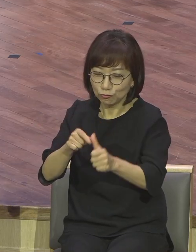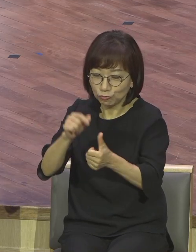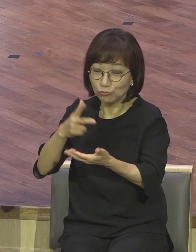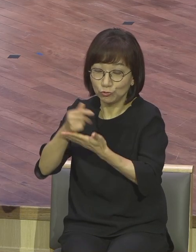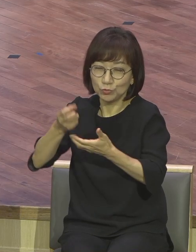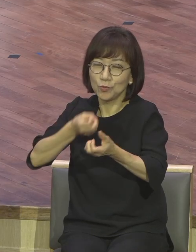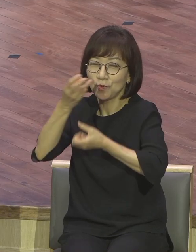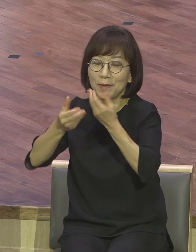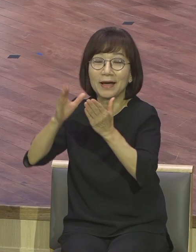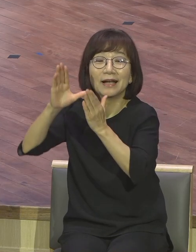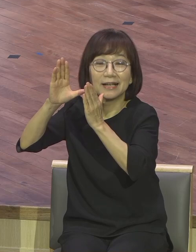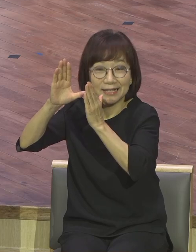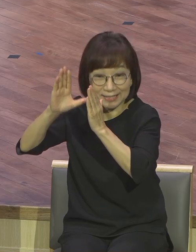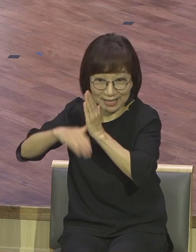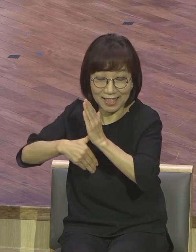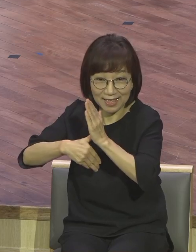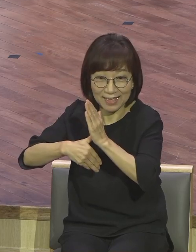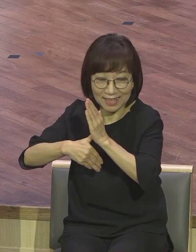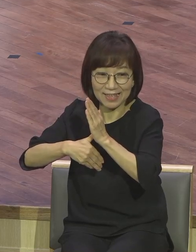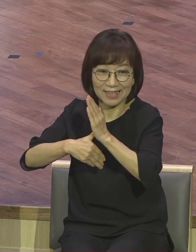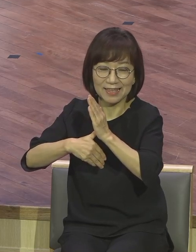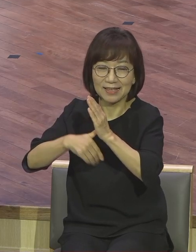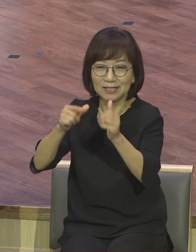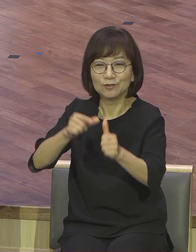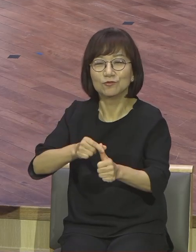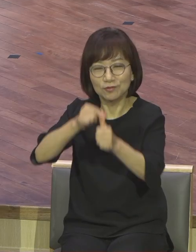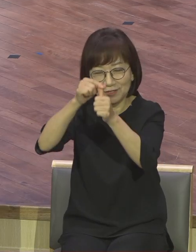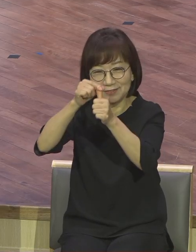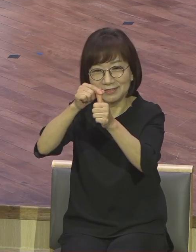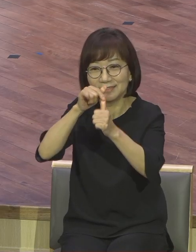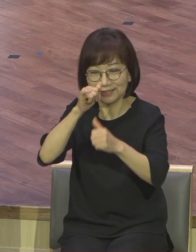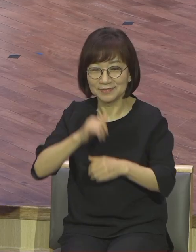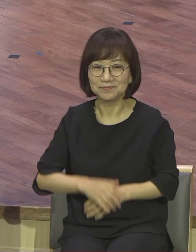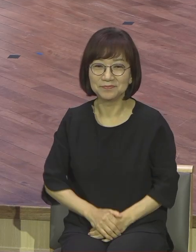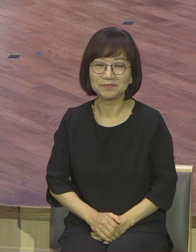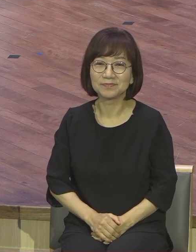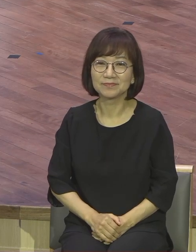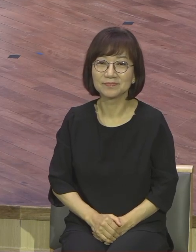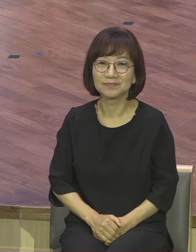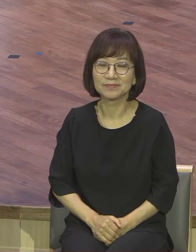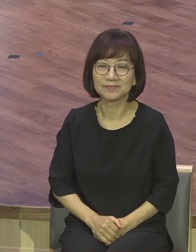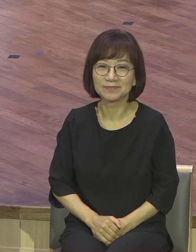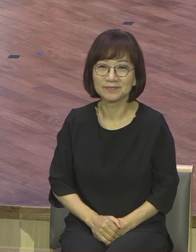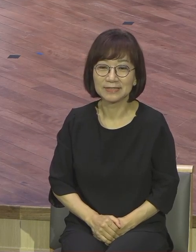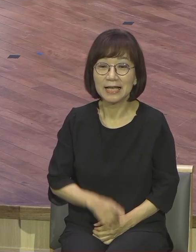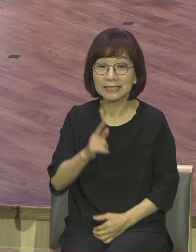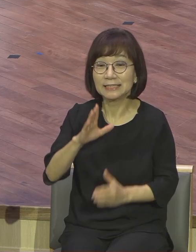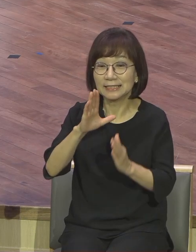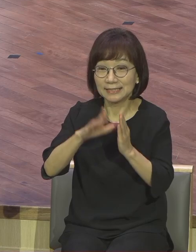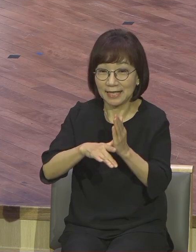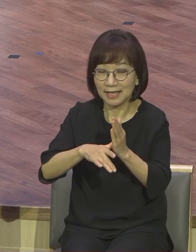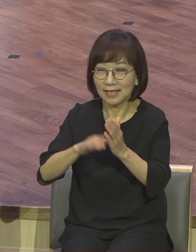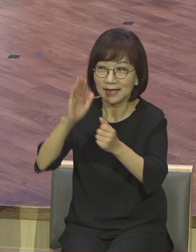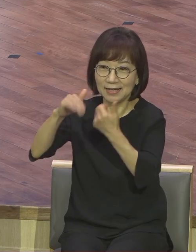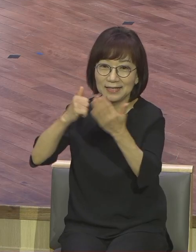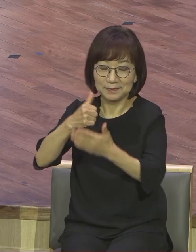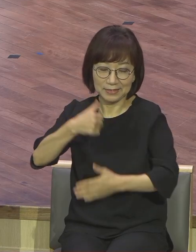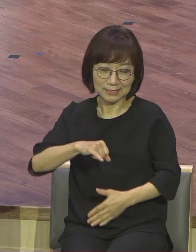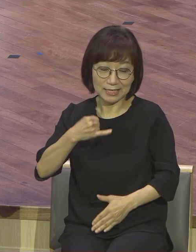이런 신앙 고백 위에 하나님의 자녀가 된다. 부모가